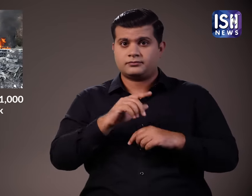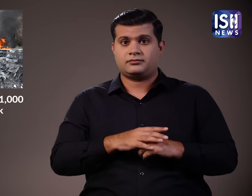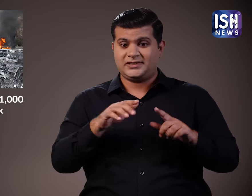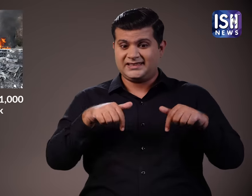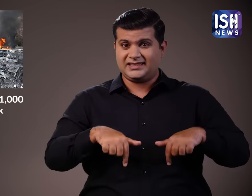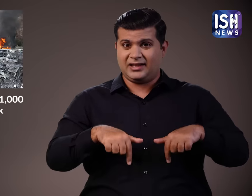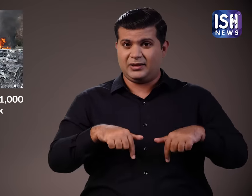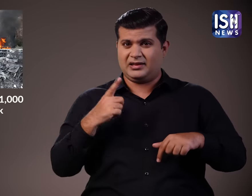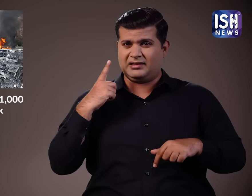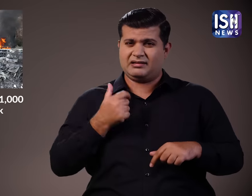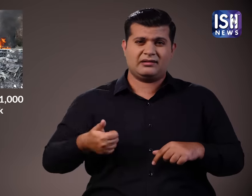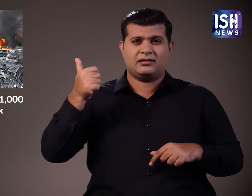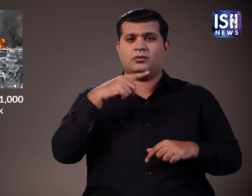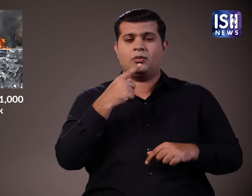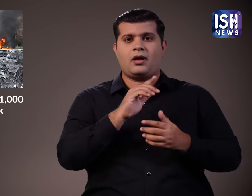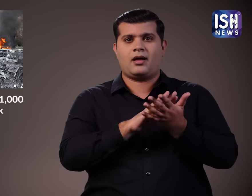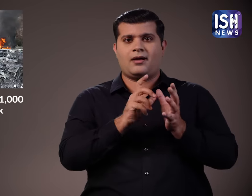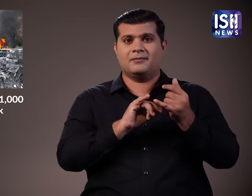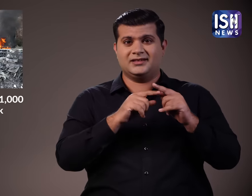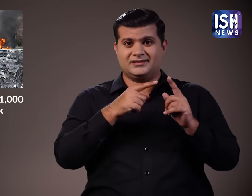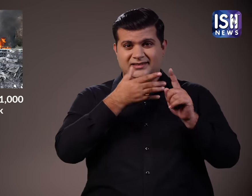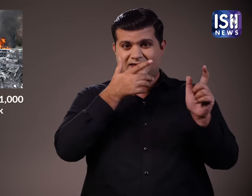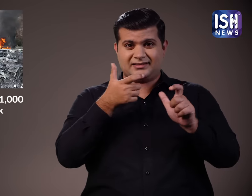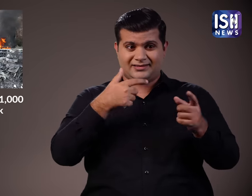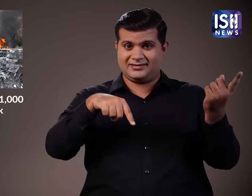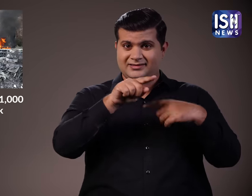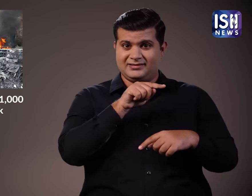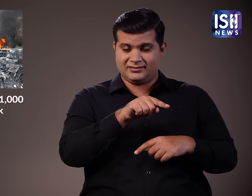हमास के नेता मौहमद दीफ ने